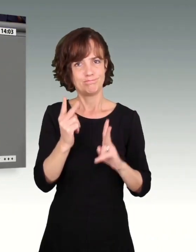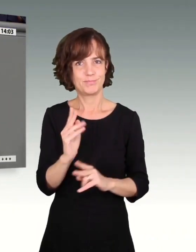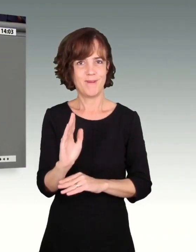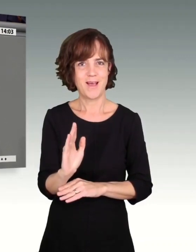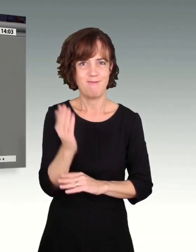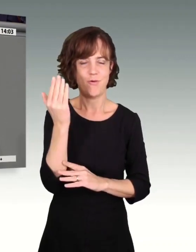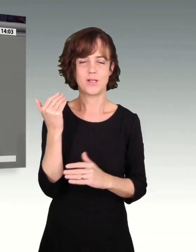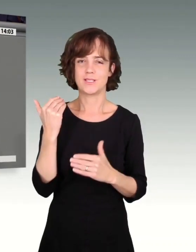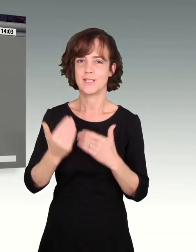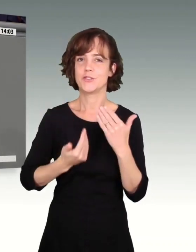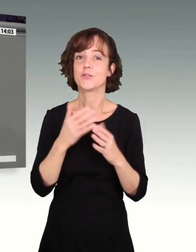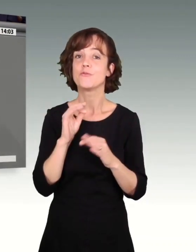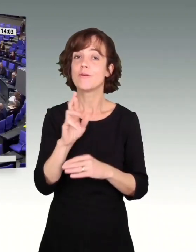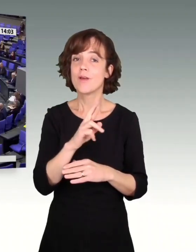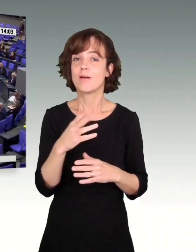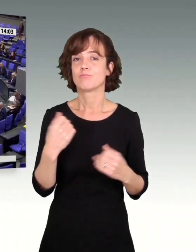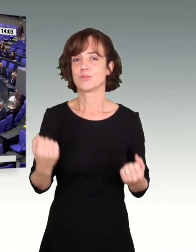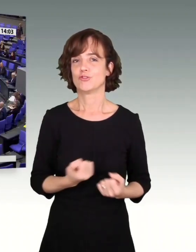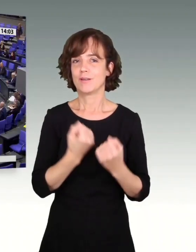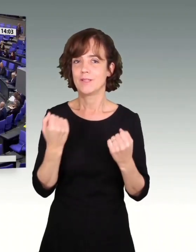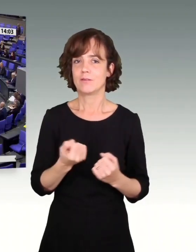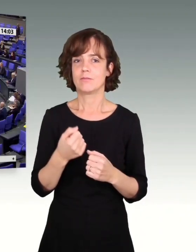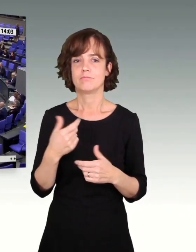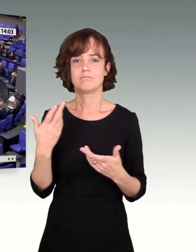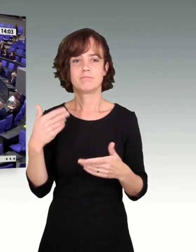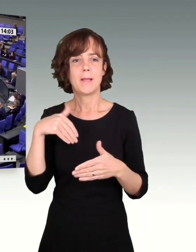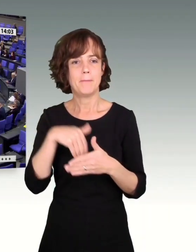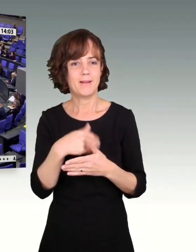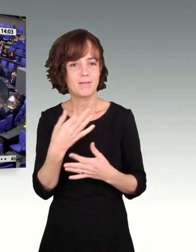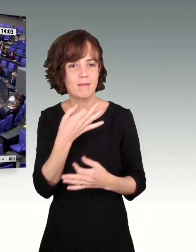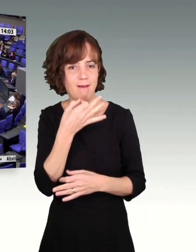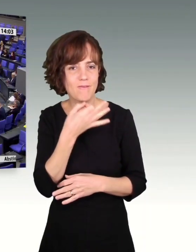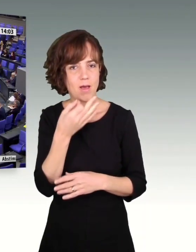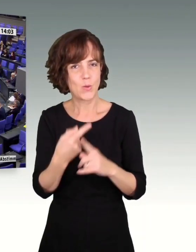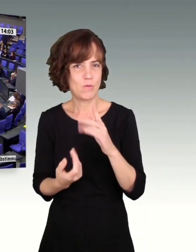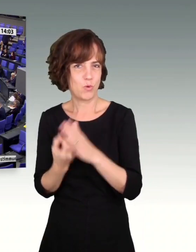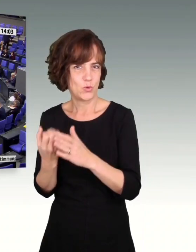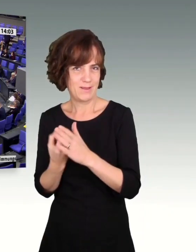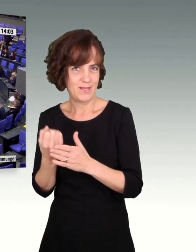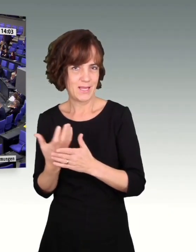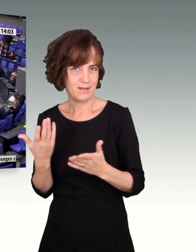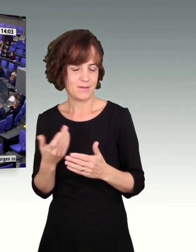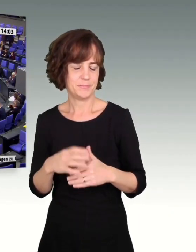für Beschäftigung, Binnennachfrage und Produktivität.